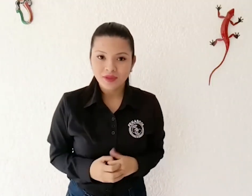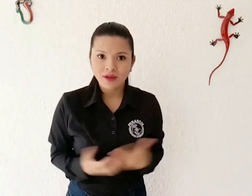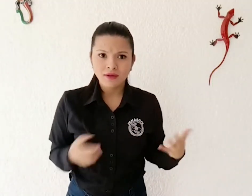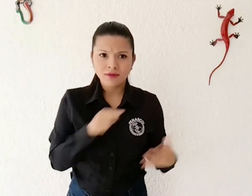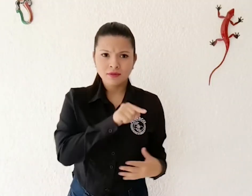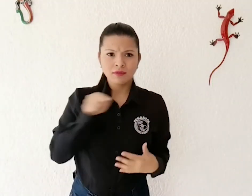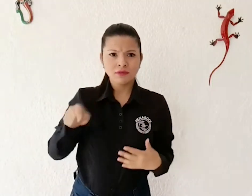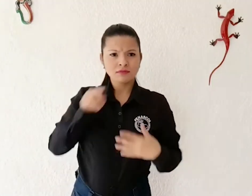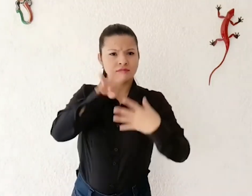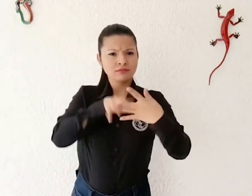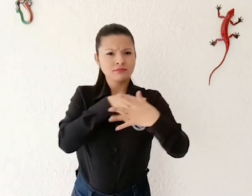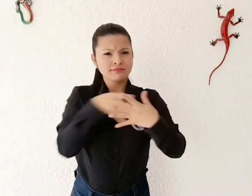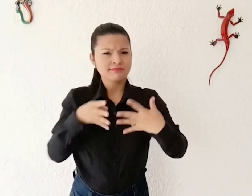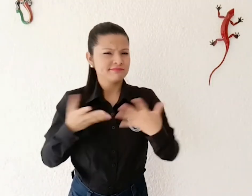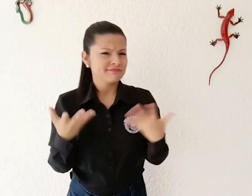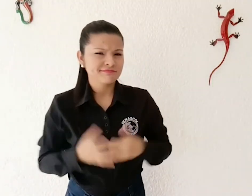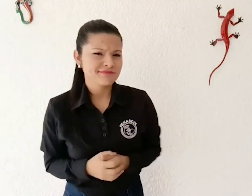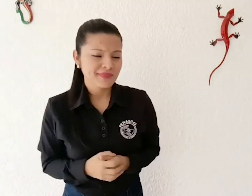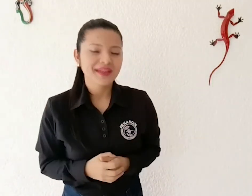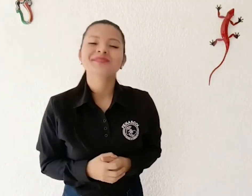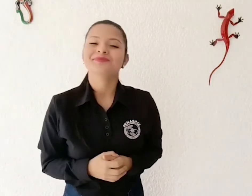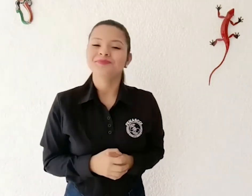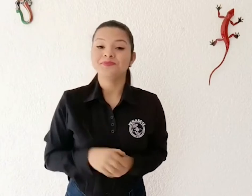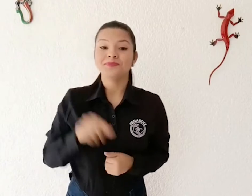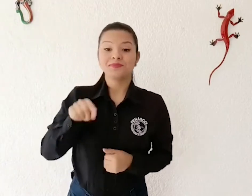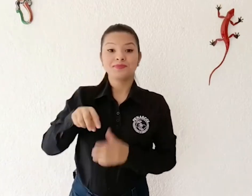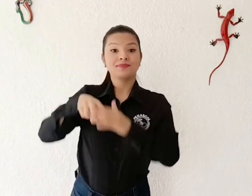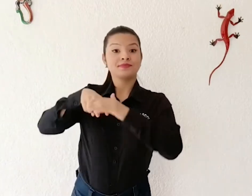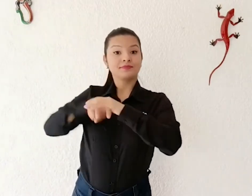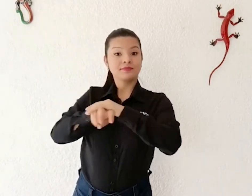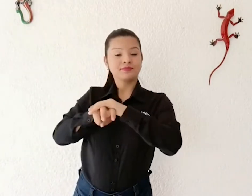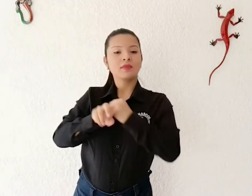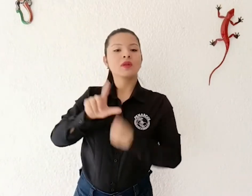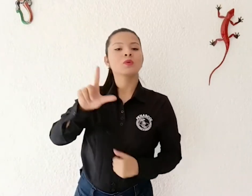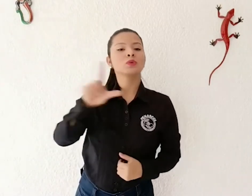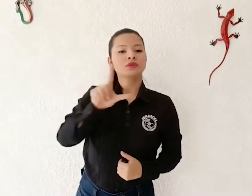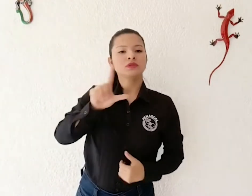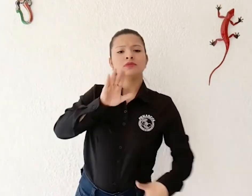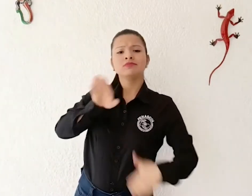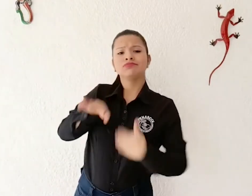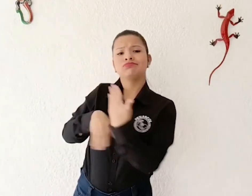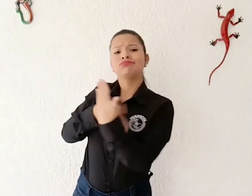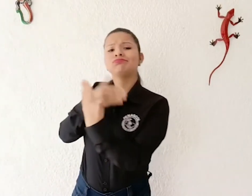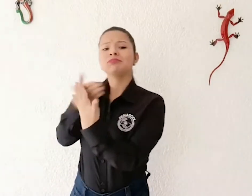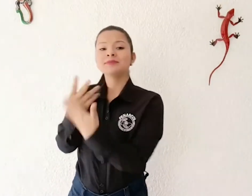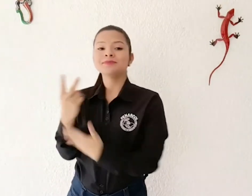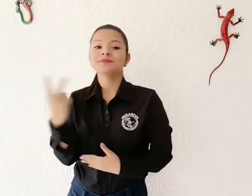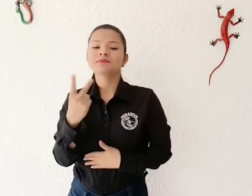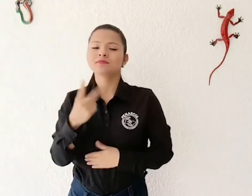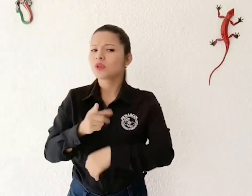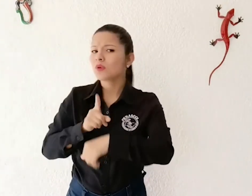algo muy bueno. Los horarios de estos canales son Para Caracol, de lunes a viernes